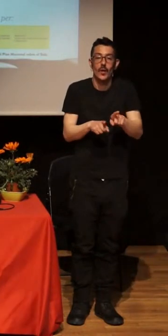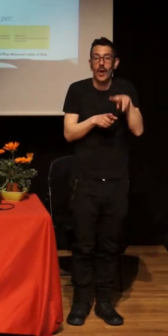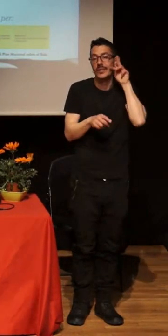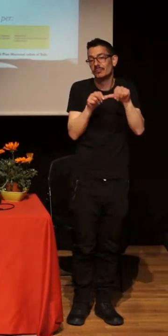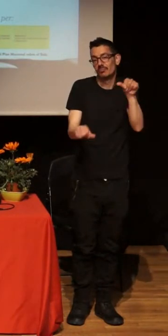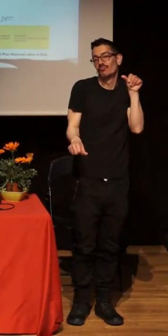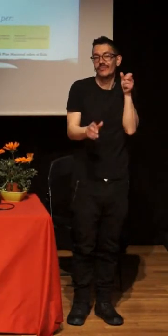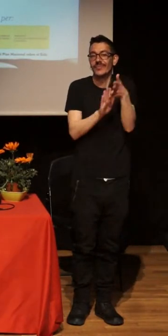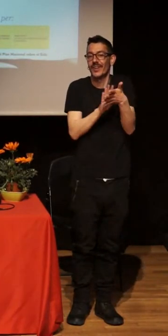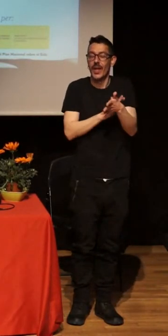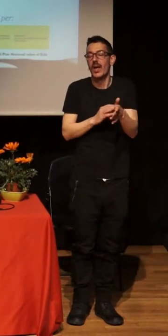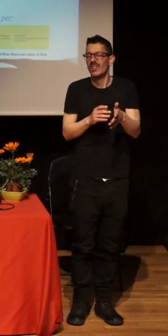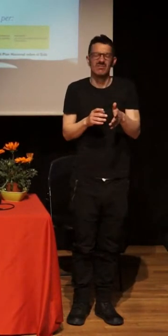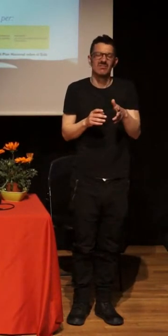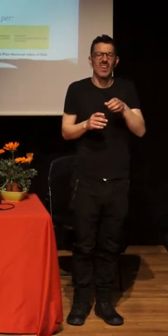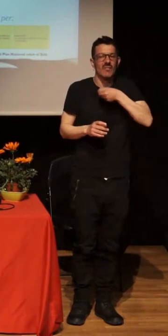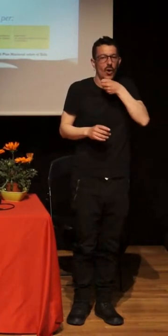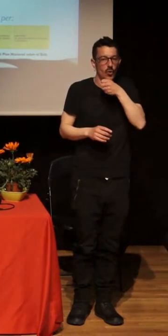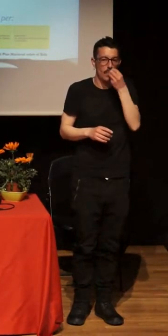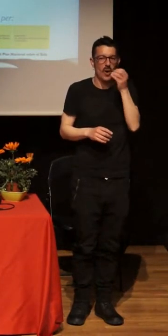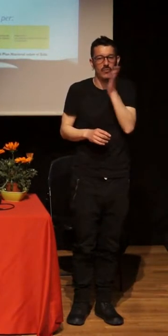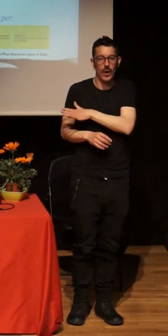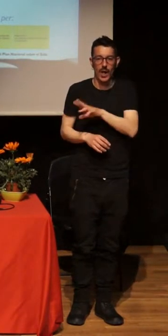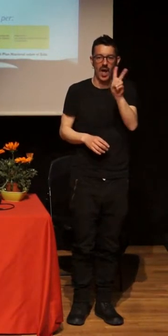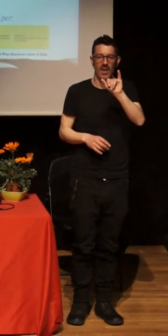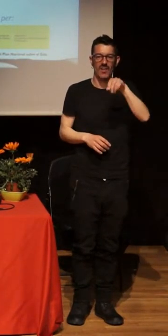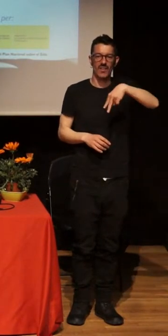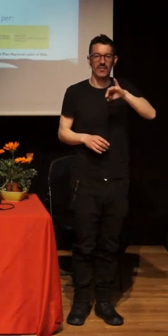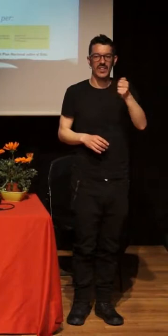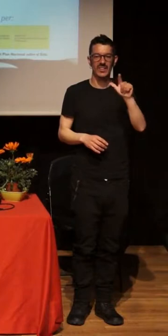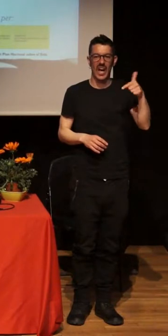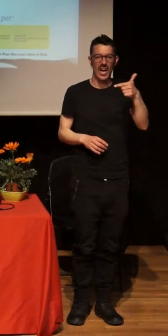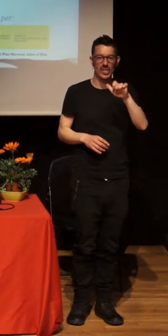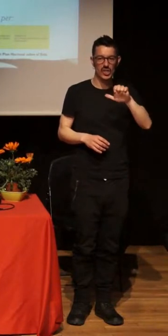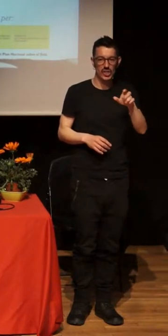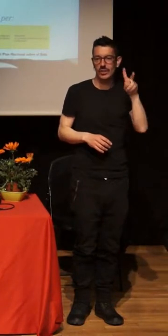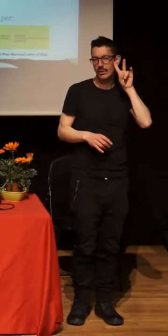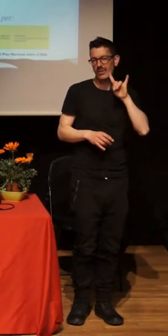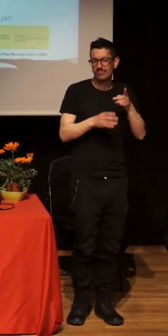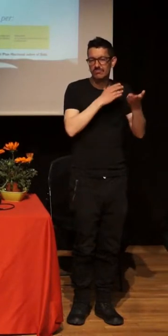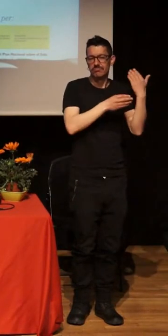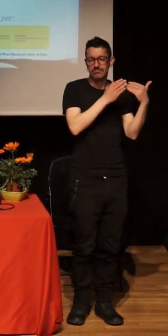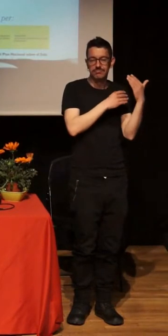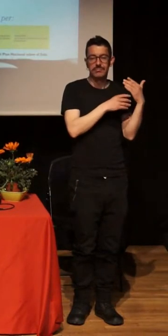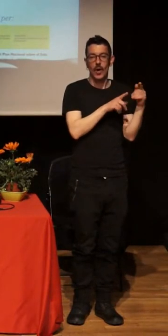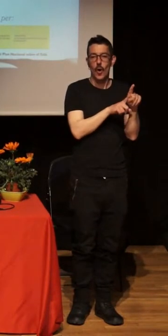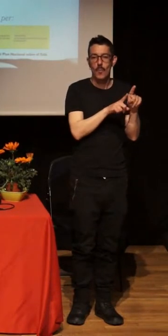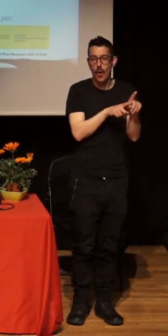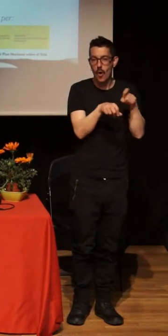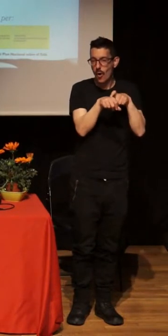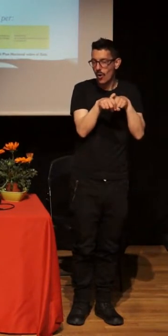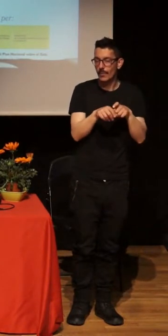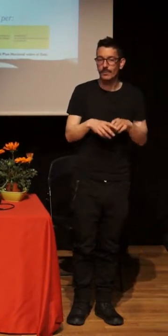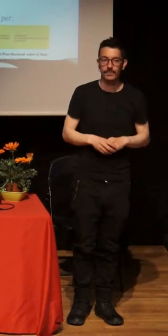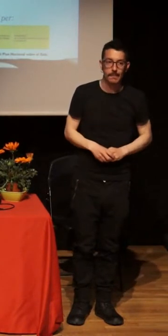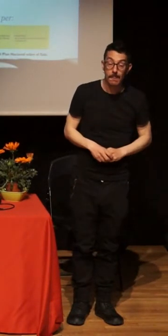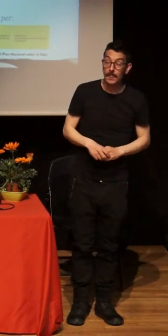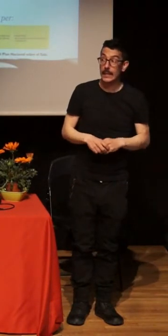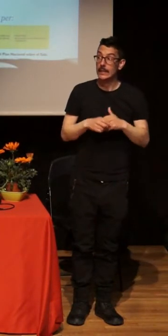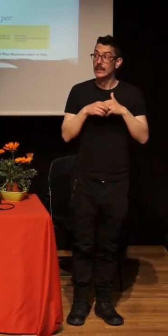vintage, vintage, más que viejuno, vintage, ¿vale? Y sí que me parece interesante porque hubo un debate entre estas personas que